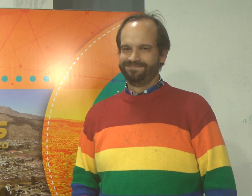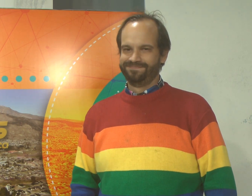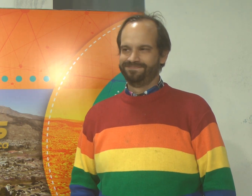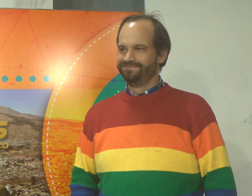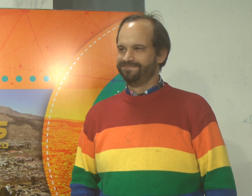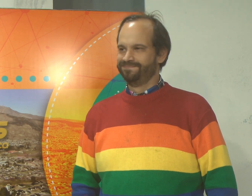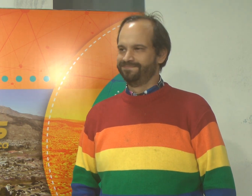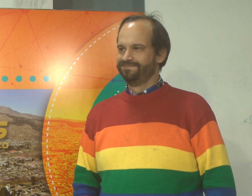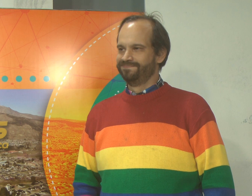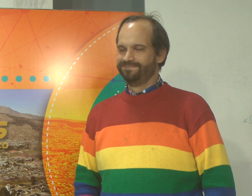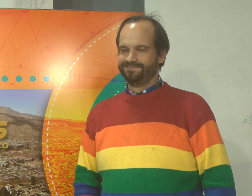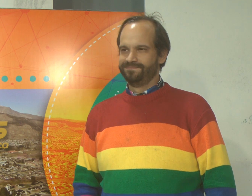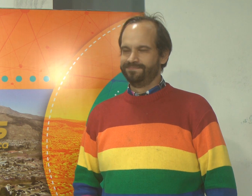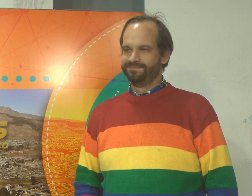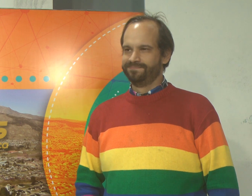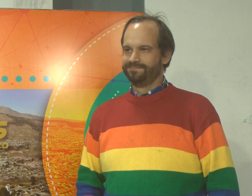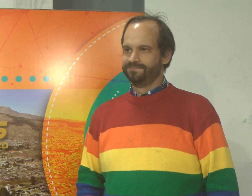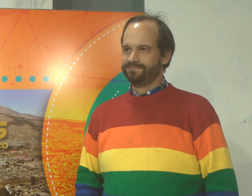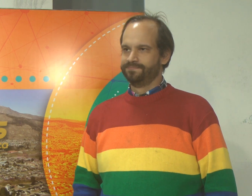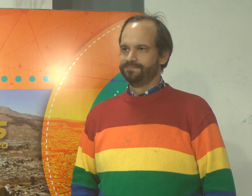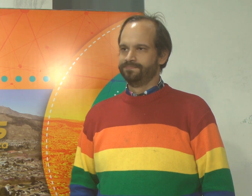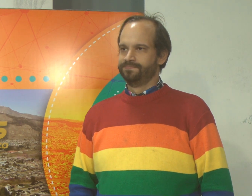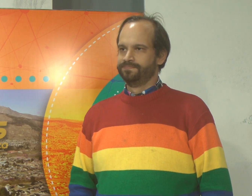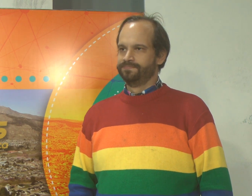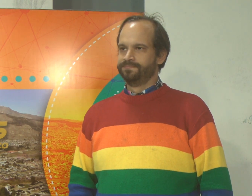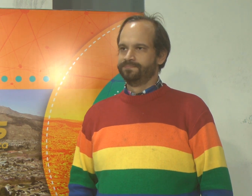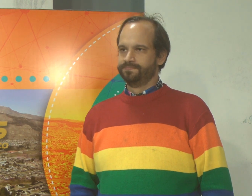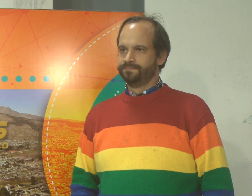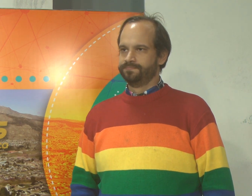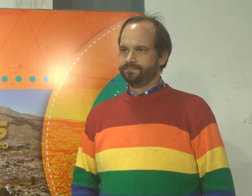Federico, contanos qué vas a estar haciendo, qué trabajo vas a realizar en Esquel.